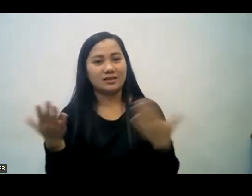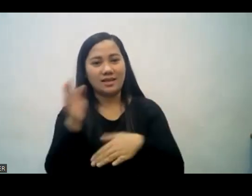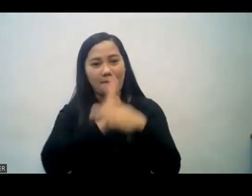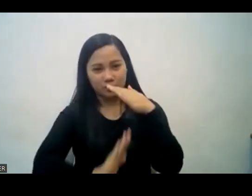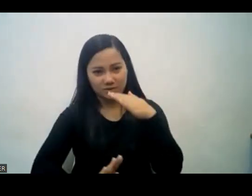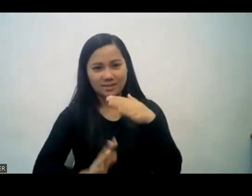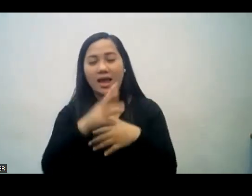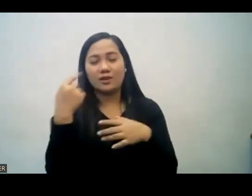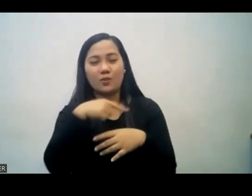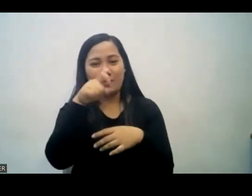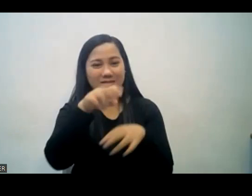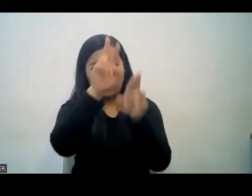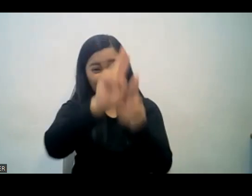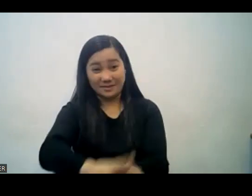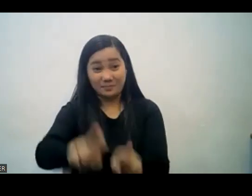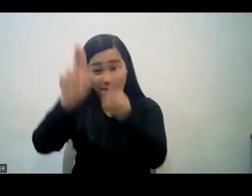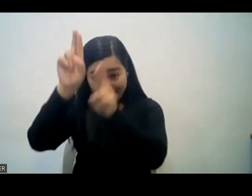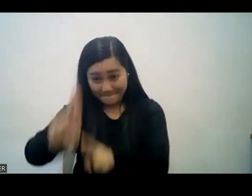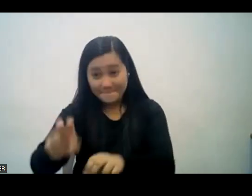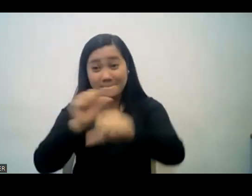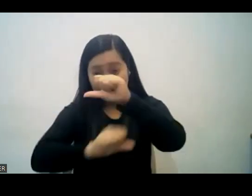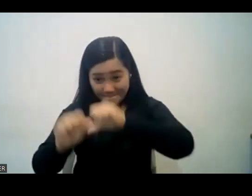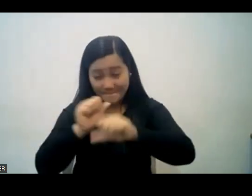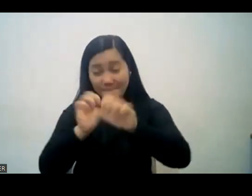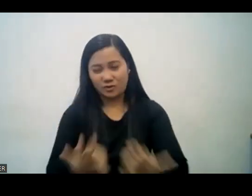At kinakailangan po nating irrespeto yung bawat isa.